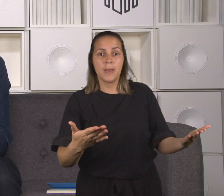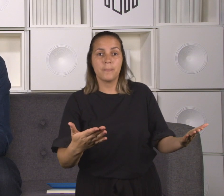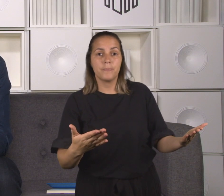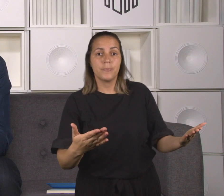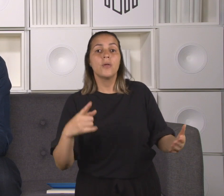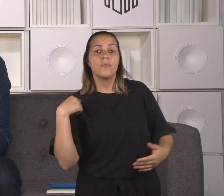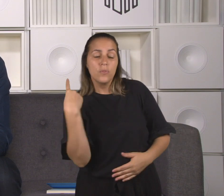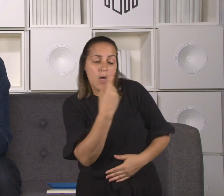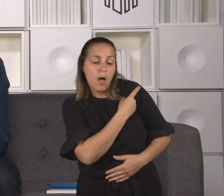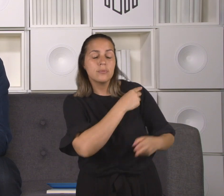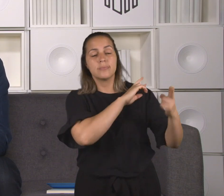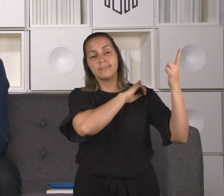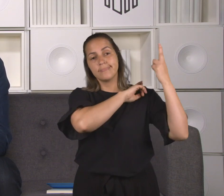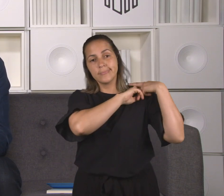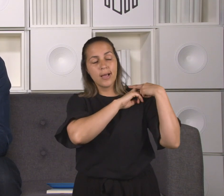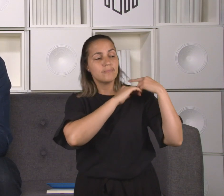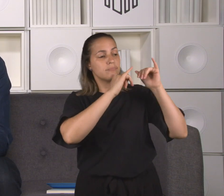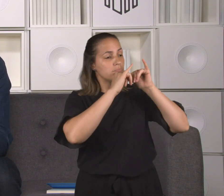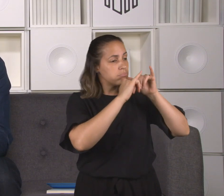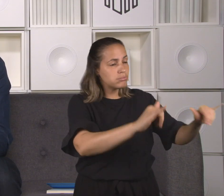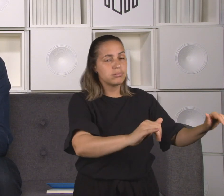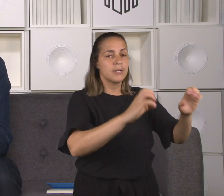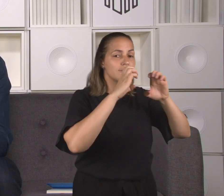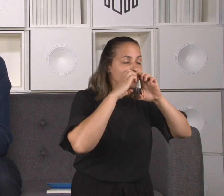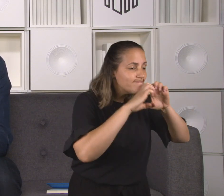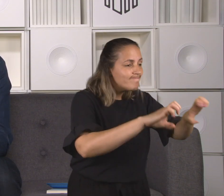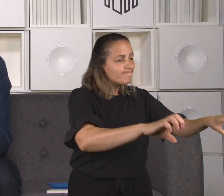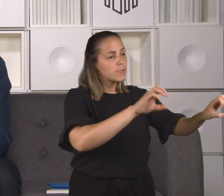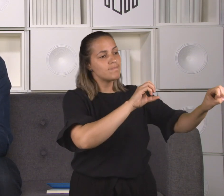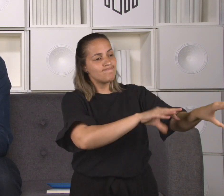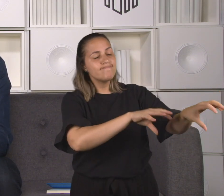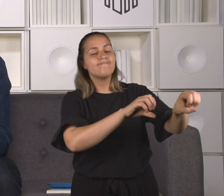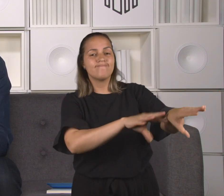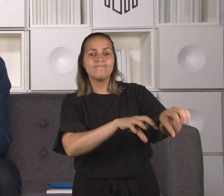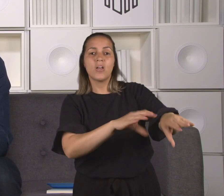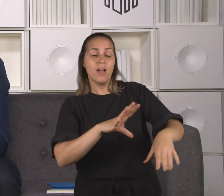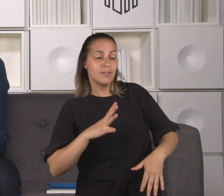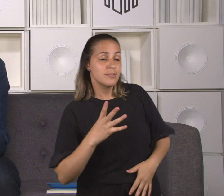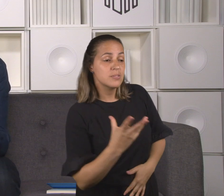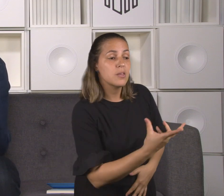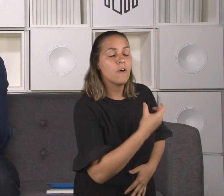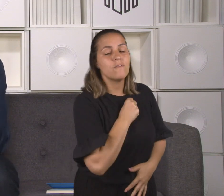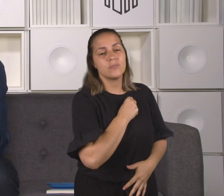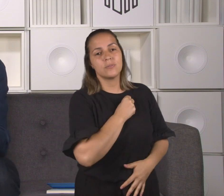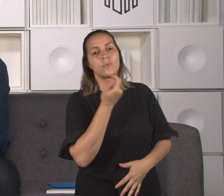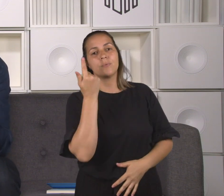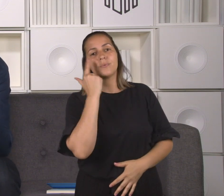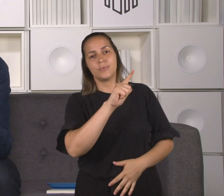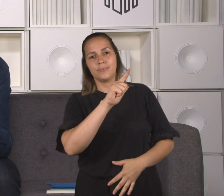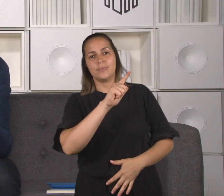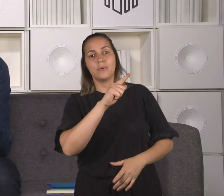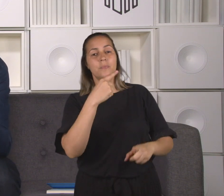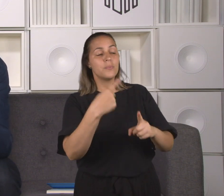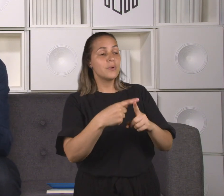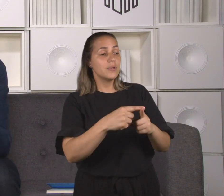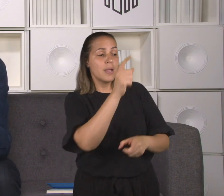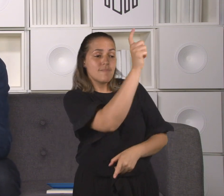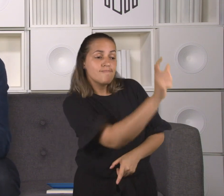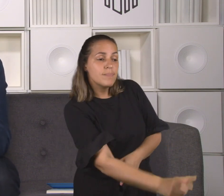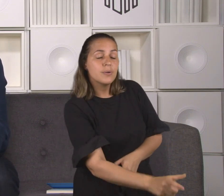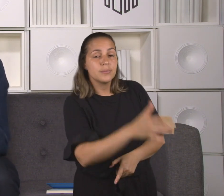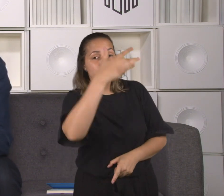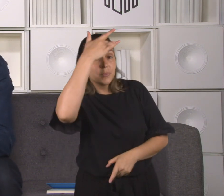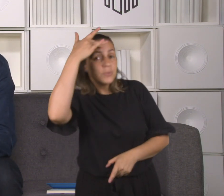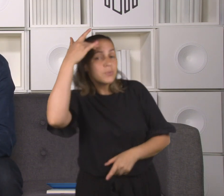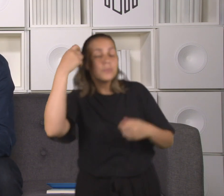deve repousar para anunciar que eles são filhos e filhas amados de